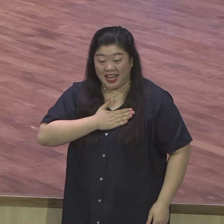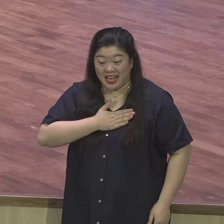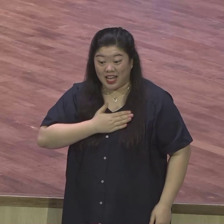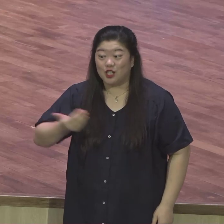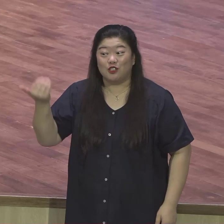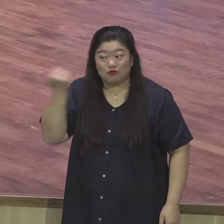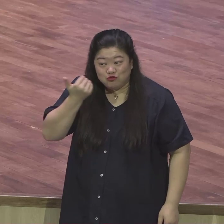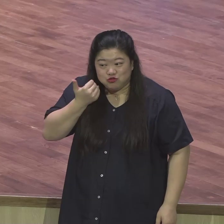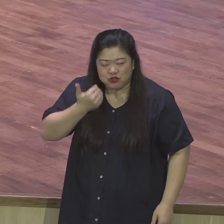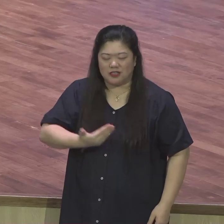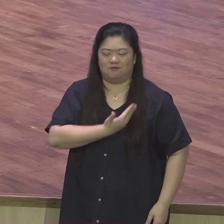받았다.